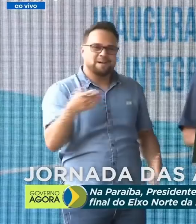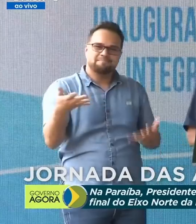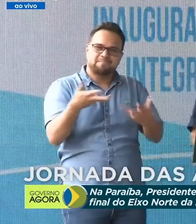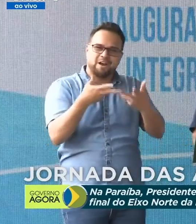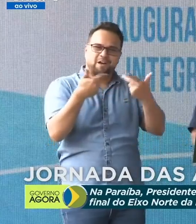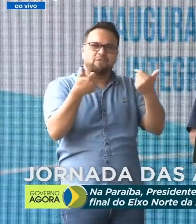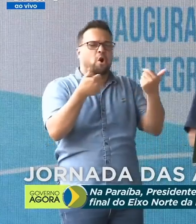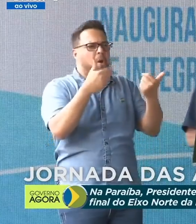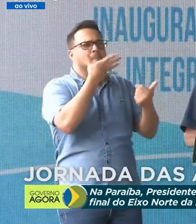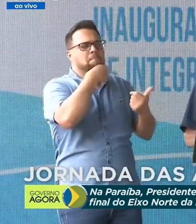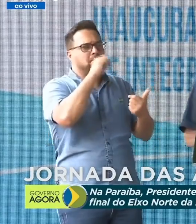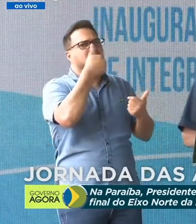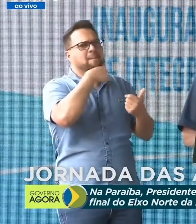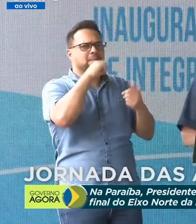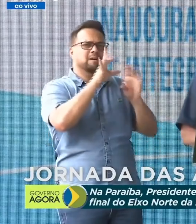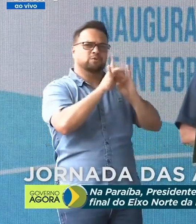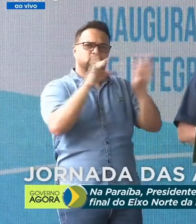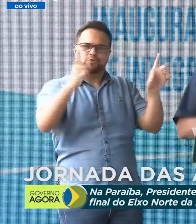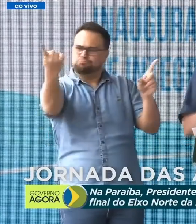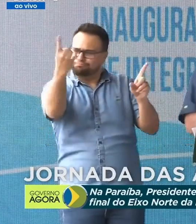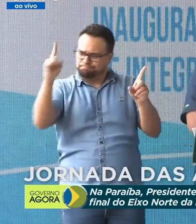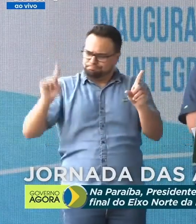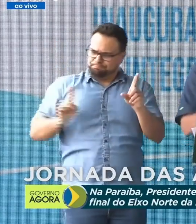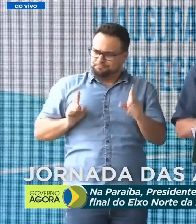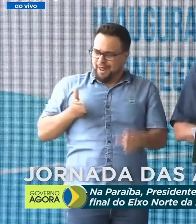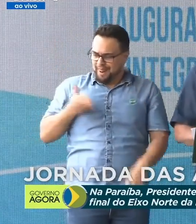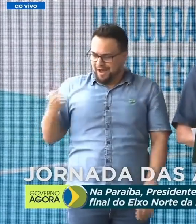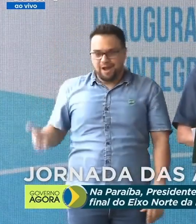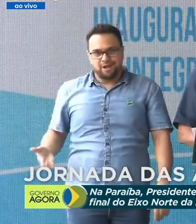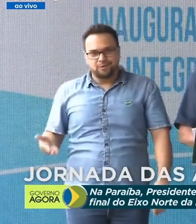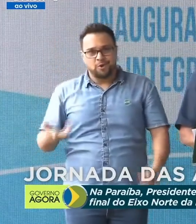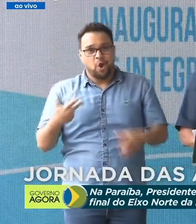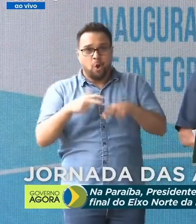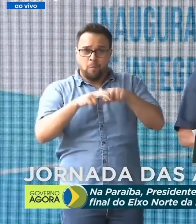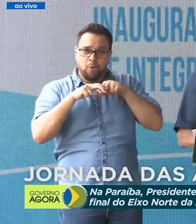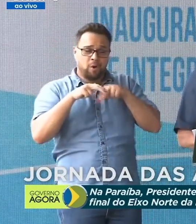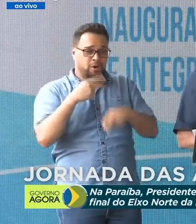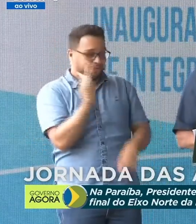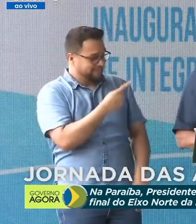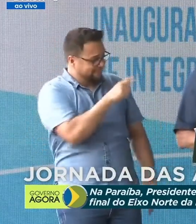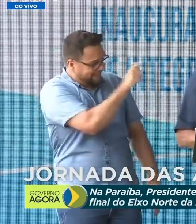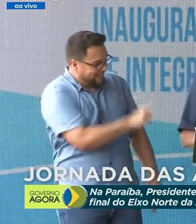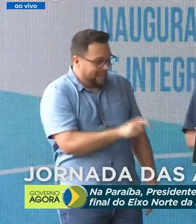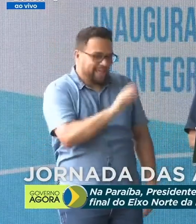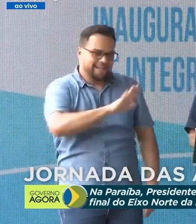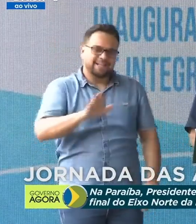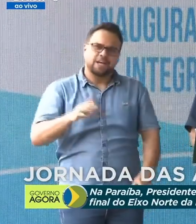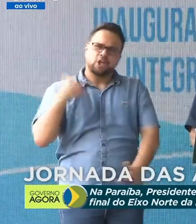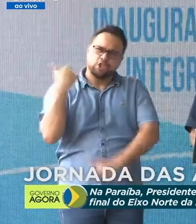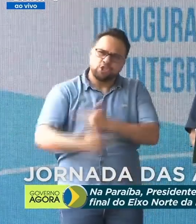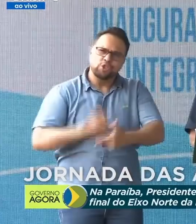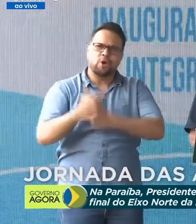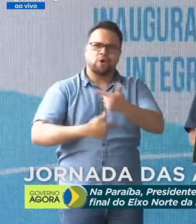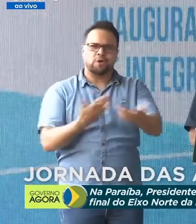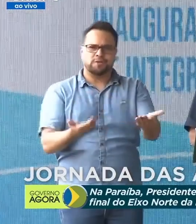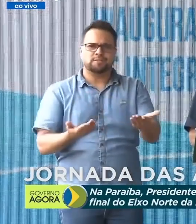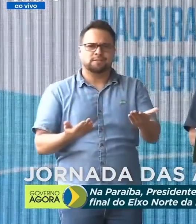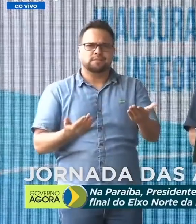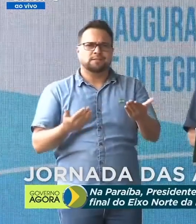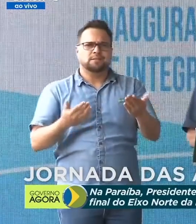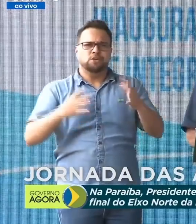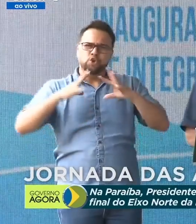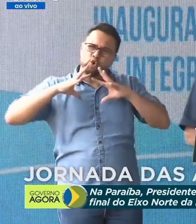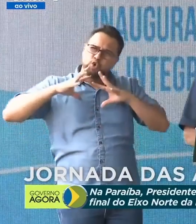autorizada pelos pais, ao meu lado. É por ela que nós estamos trabalhando. Todos